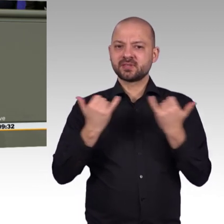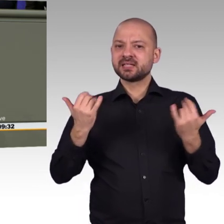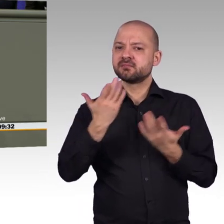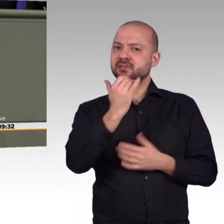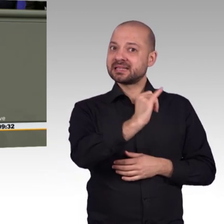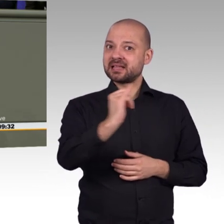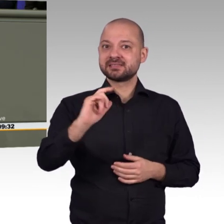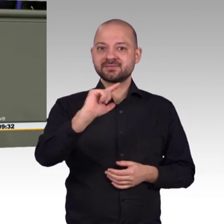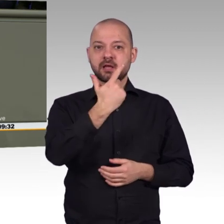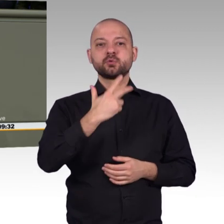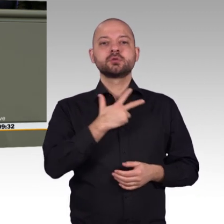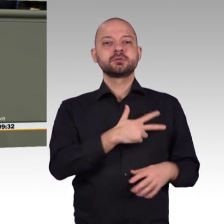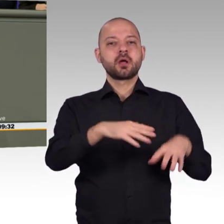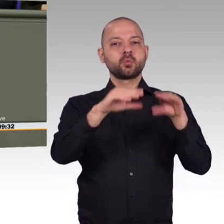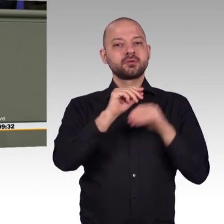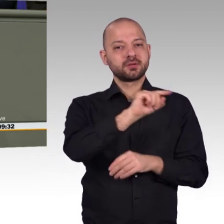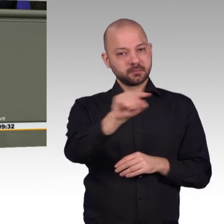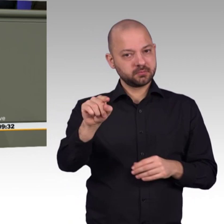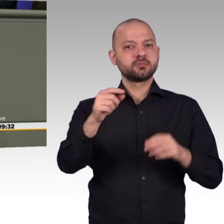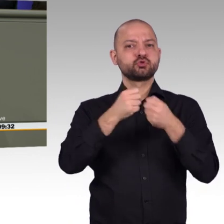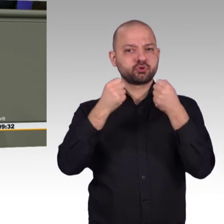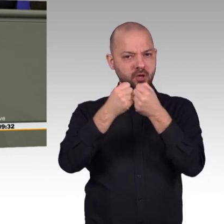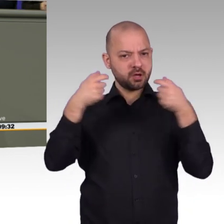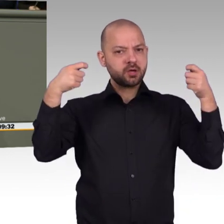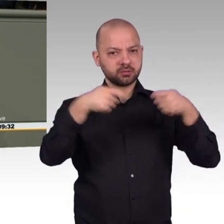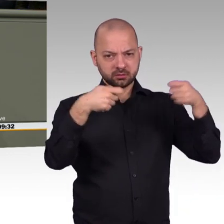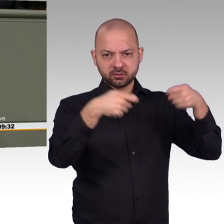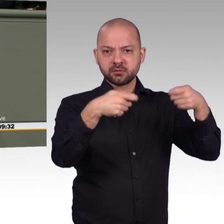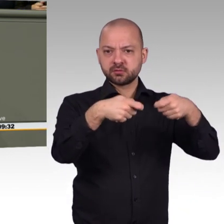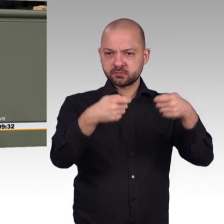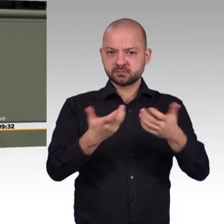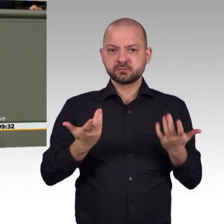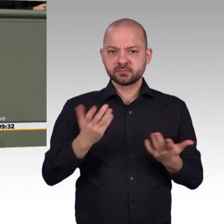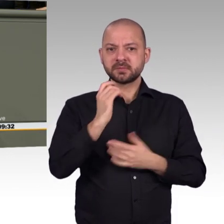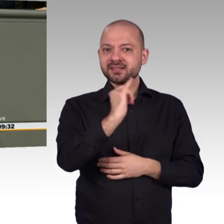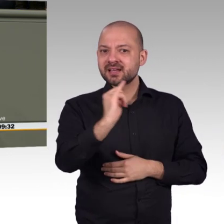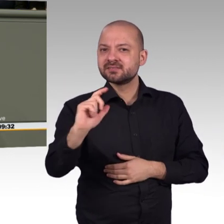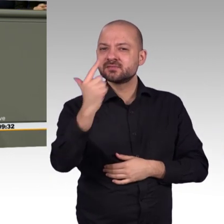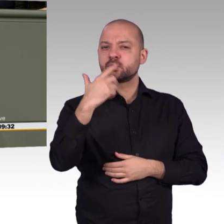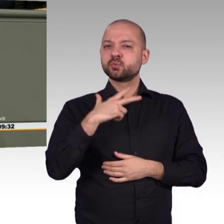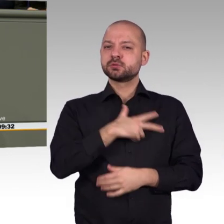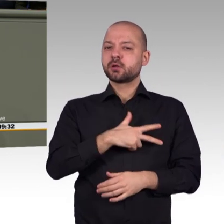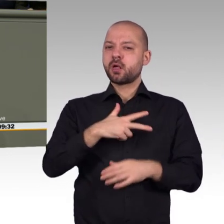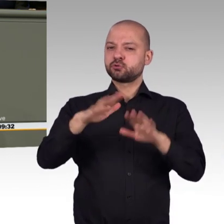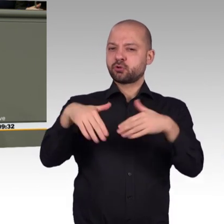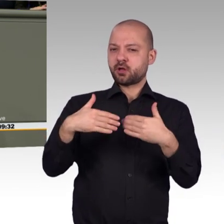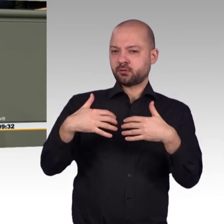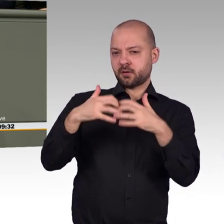Risikokapitalgeber aber völlig uninteressant sind, weil ihr Zweck ja gerade nicht in der Profitmaximierung liegt. Kurz gesagt,